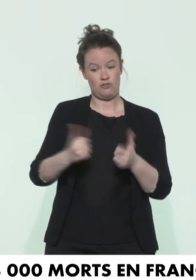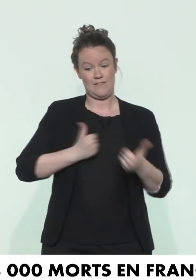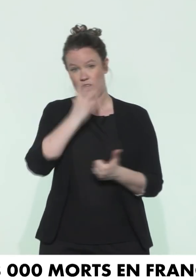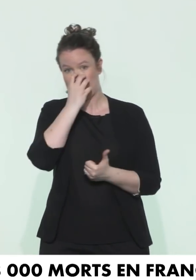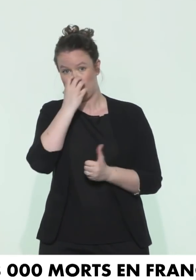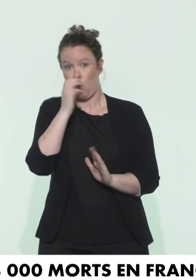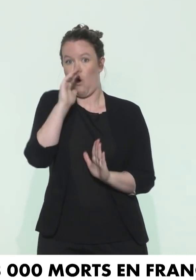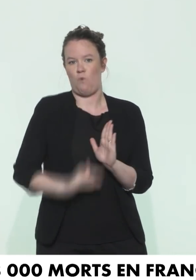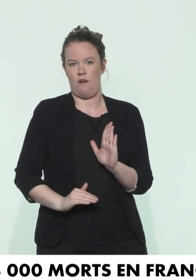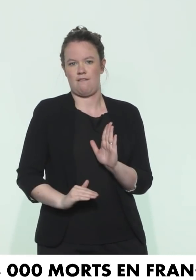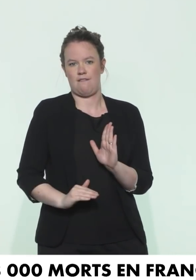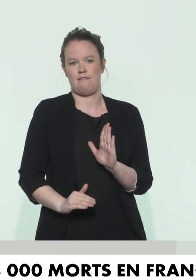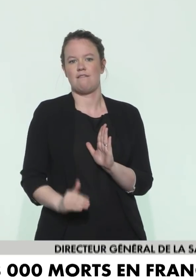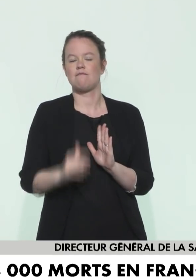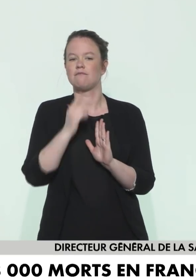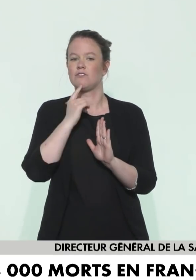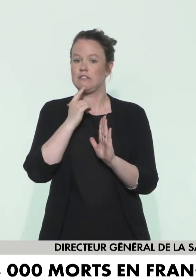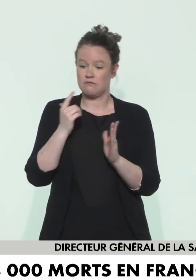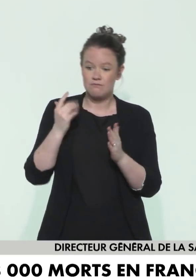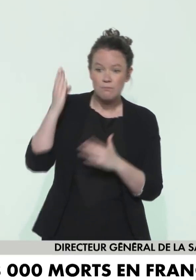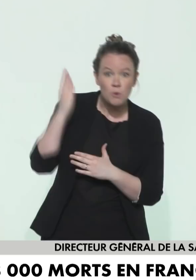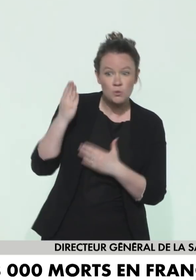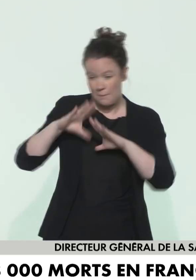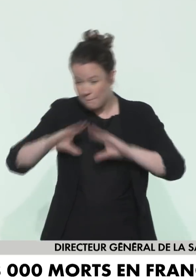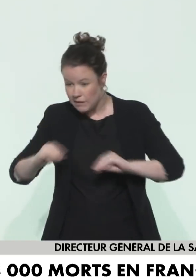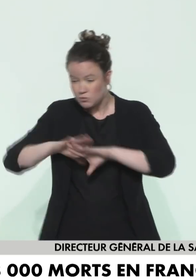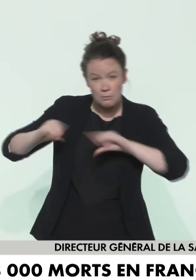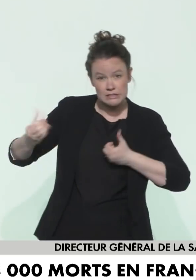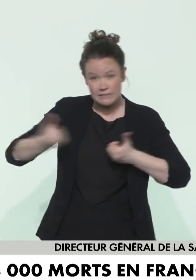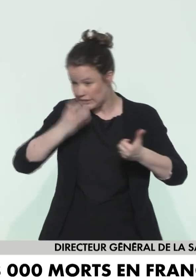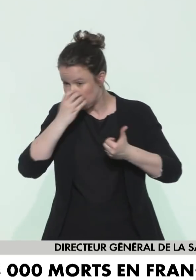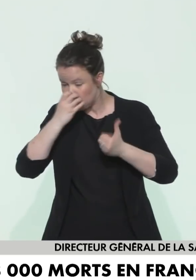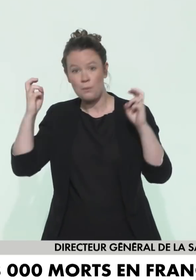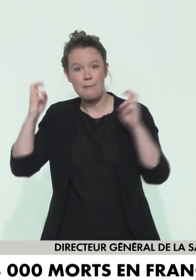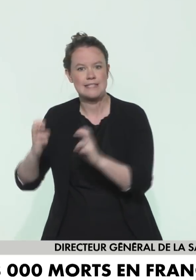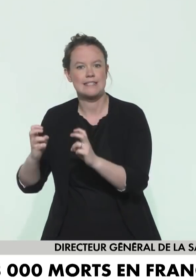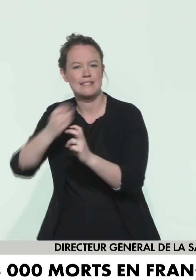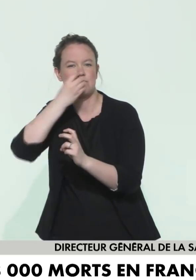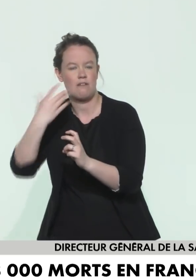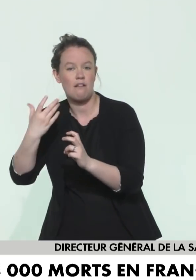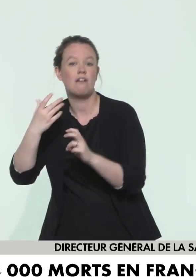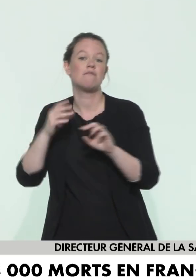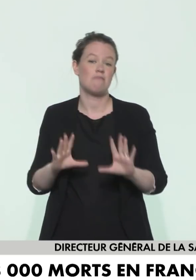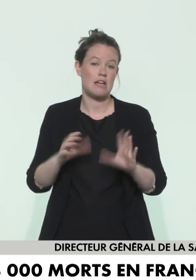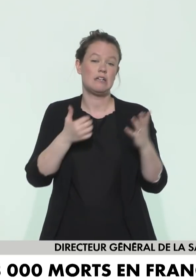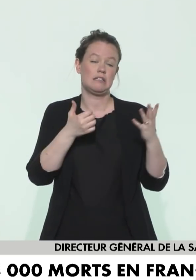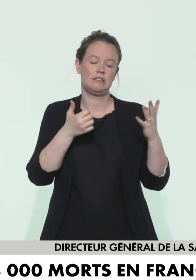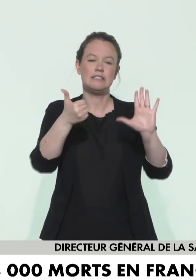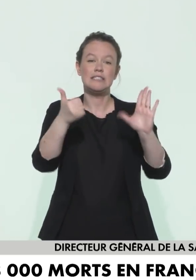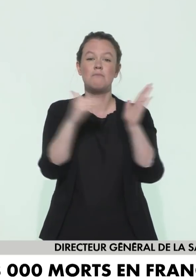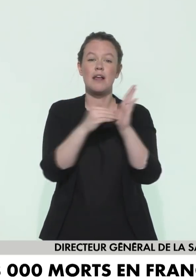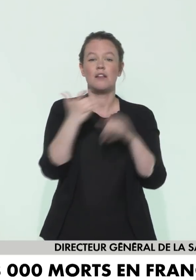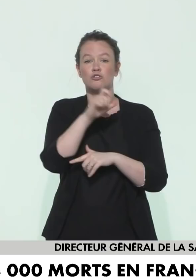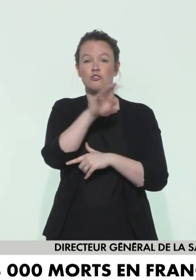grave. Une légère baisse des besoins en réanimation se confirme, mais je vous le rappelle, 6248 patients en réanimation, c'est beaucoup